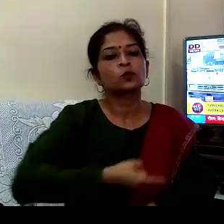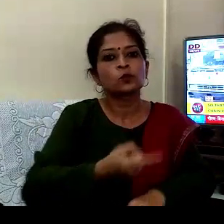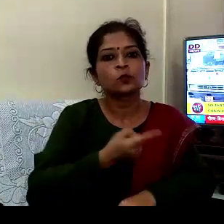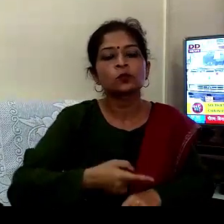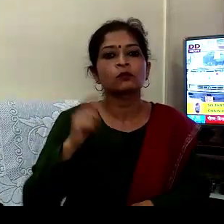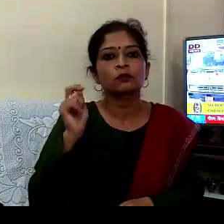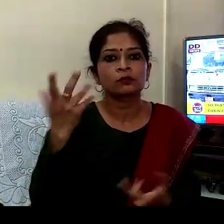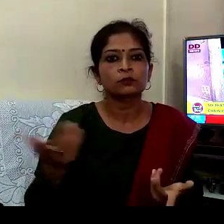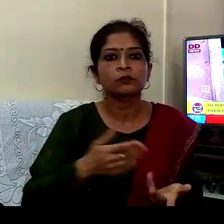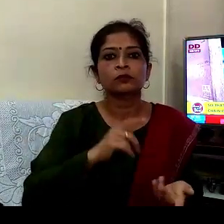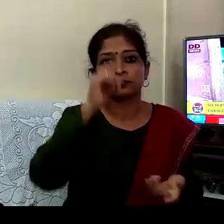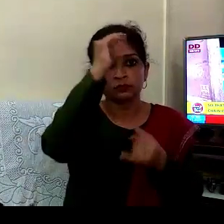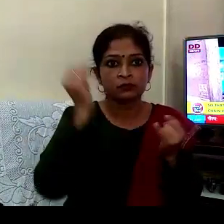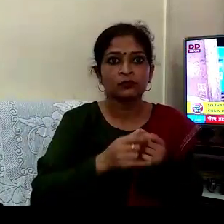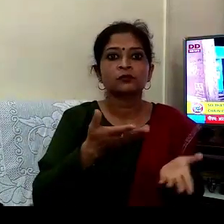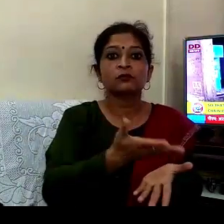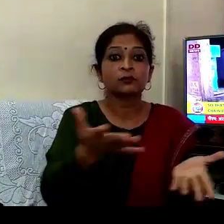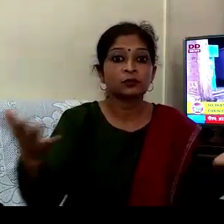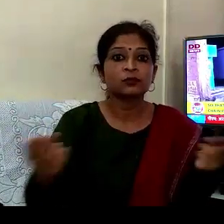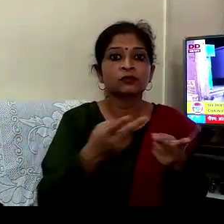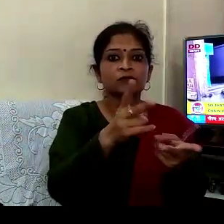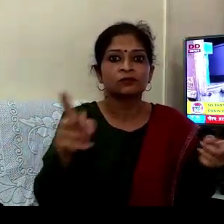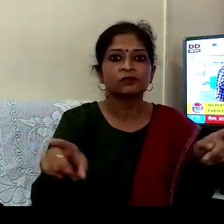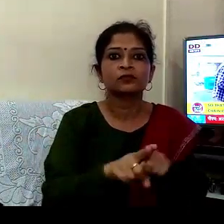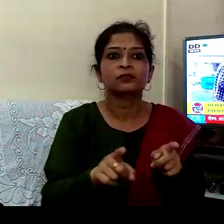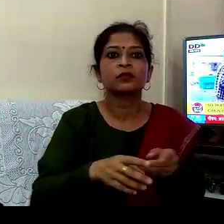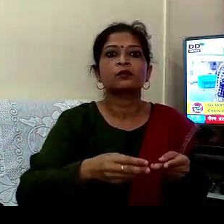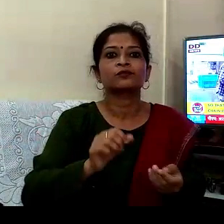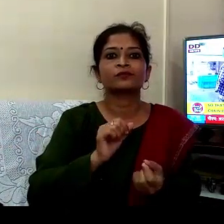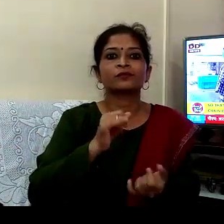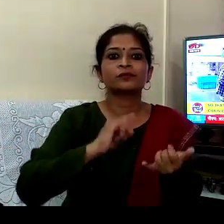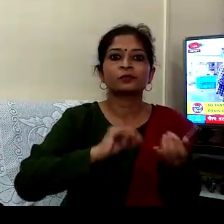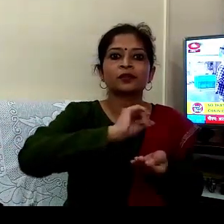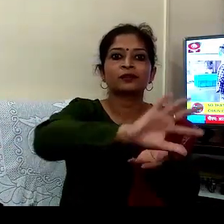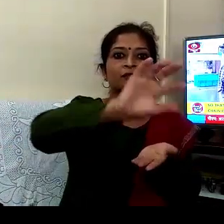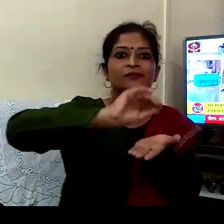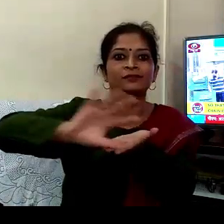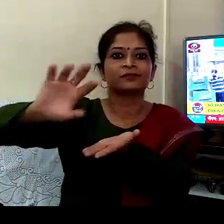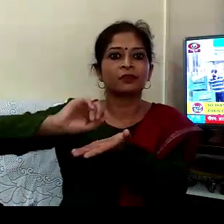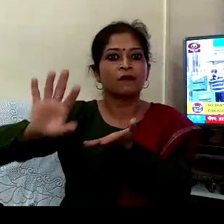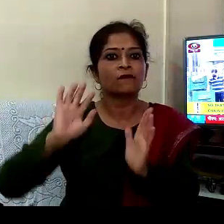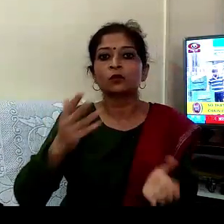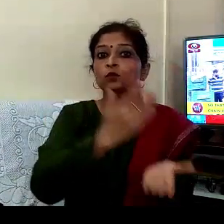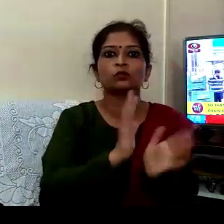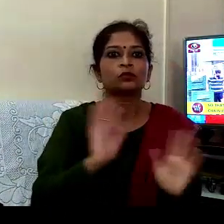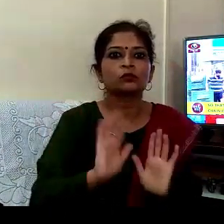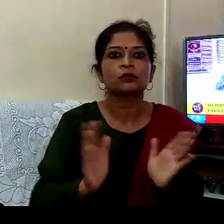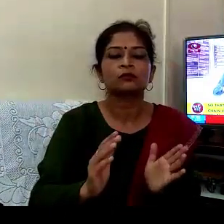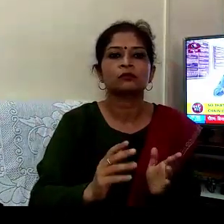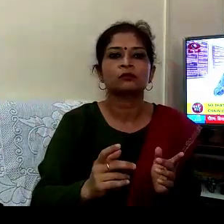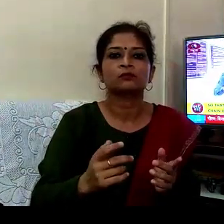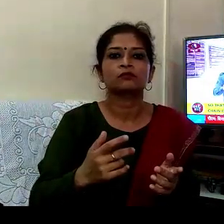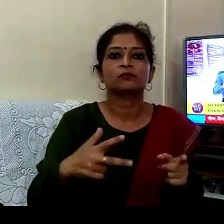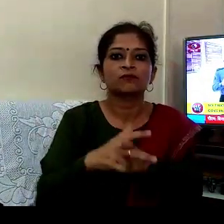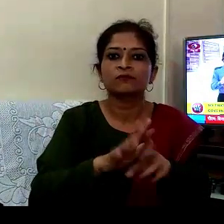تاکہ دیش بھر میں آوشک بستووں کی سپلائی چین میں کوئی رکاوٹ نہ آئے آپ نے دیکھا ہوگا